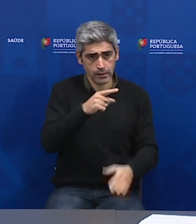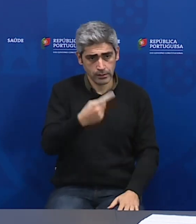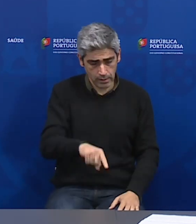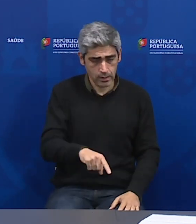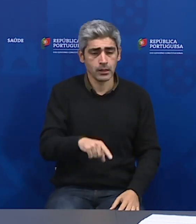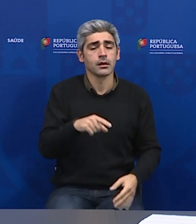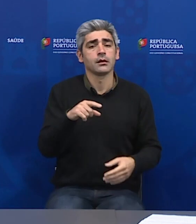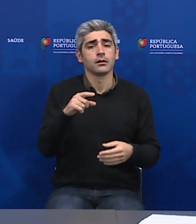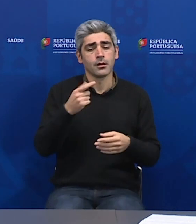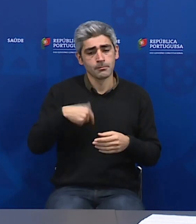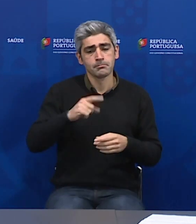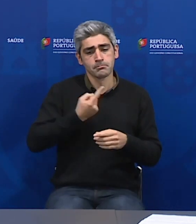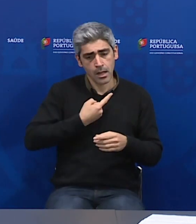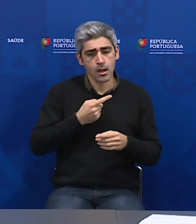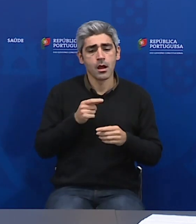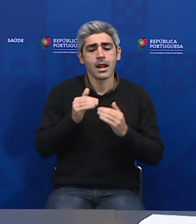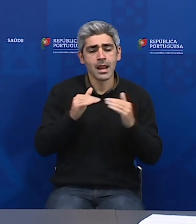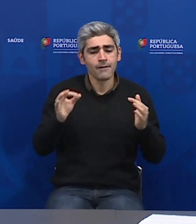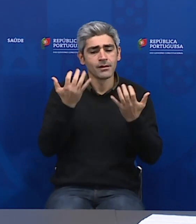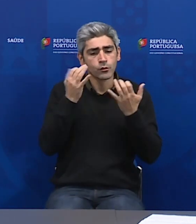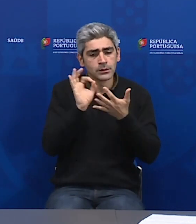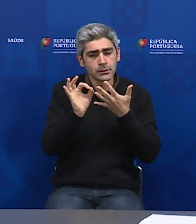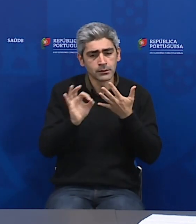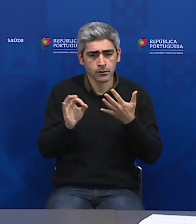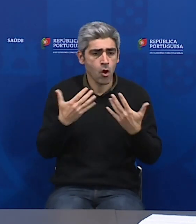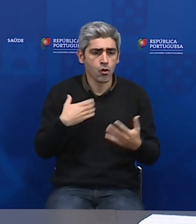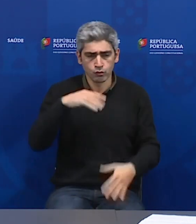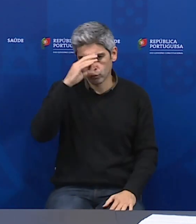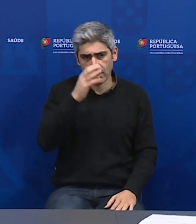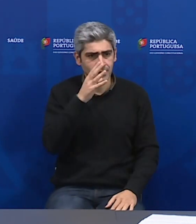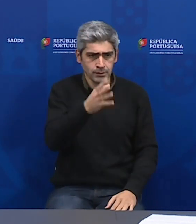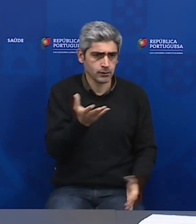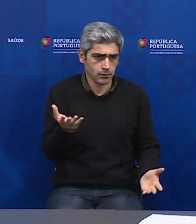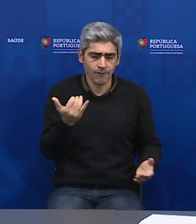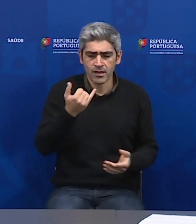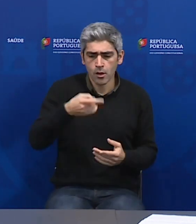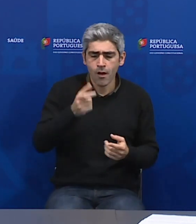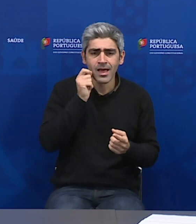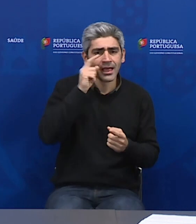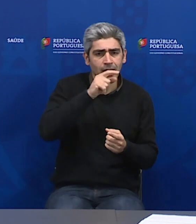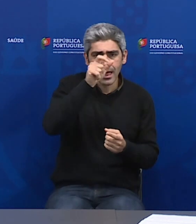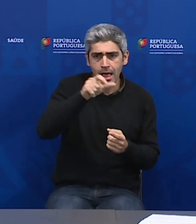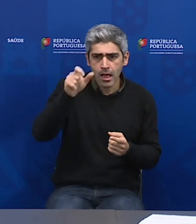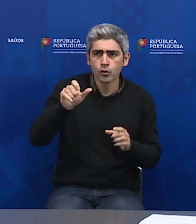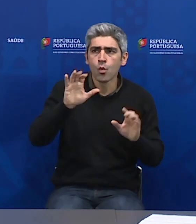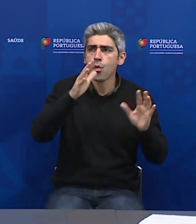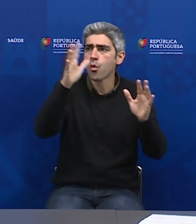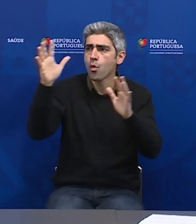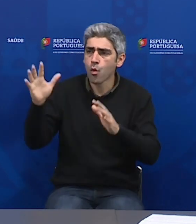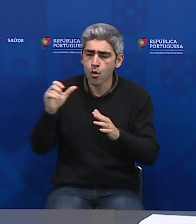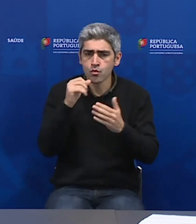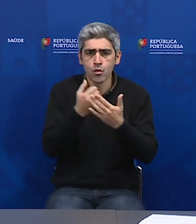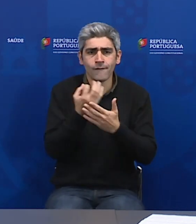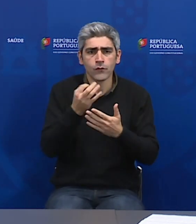Acho que temos que ter, de facto, um nível de detalhe maior. Não lhe consigo agora dizer quem são os 29 mortos, onde é que estão os 29